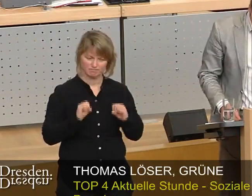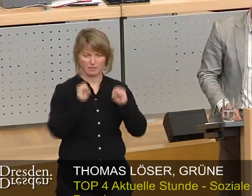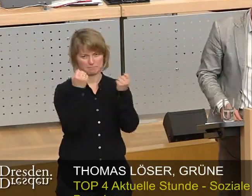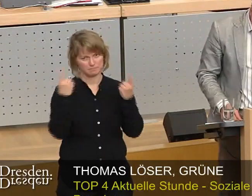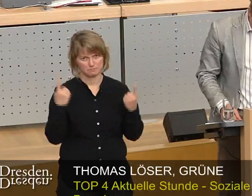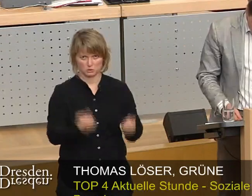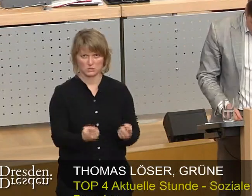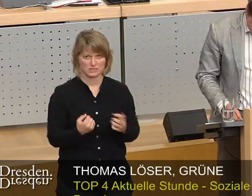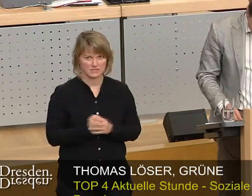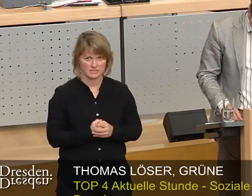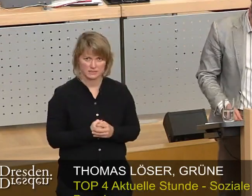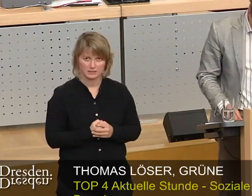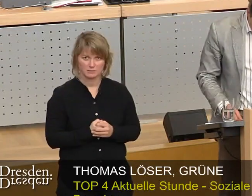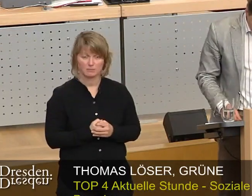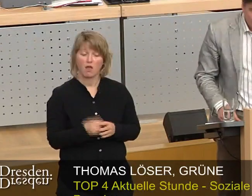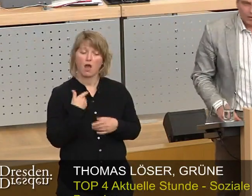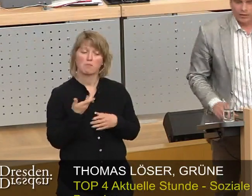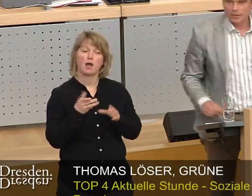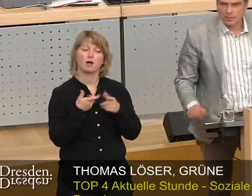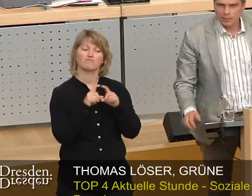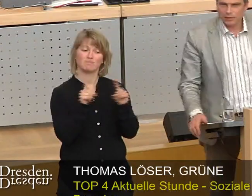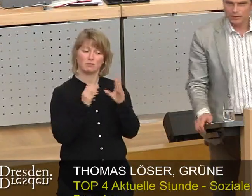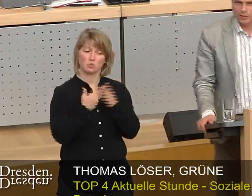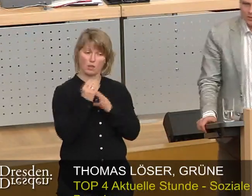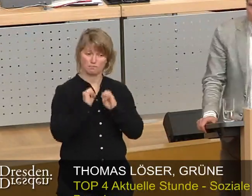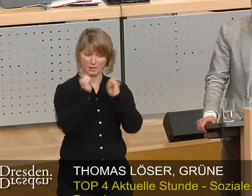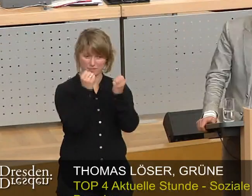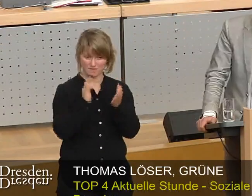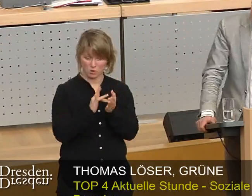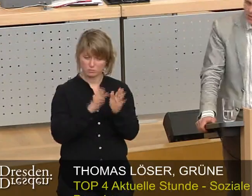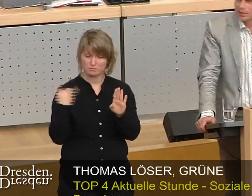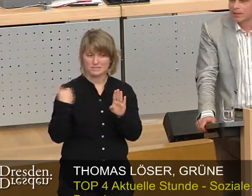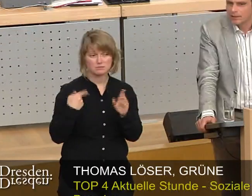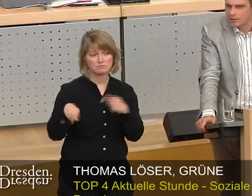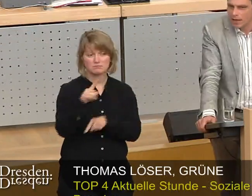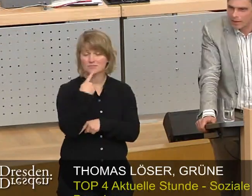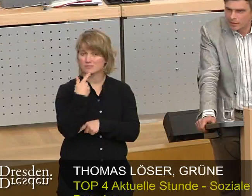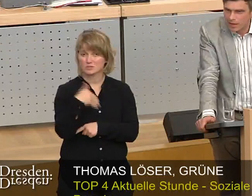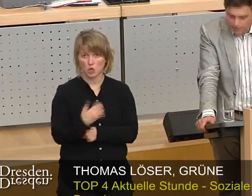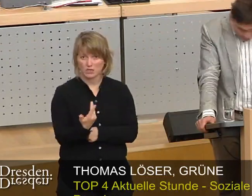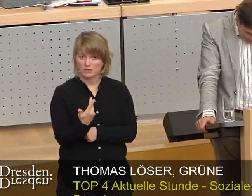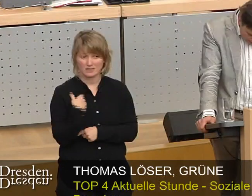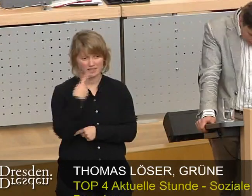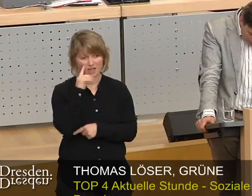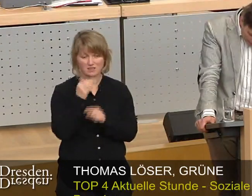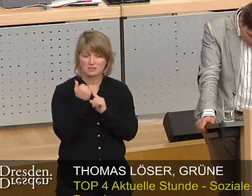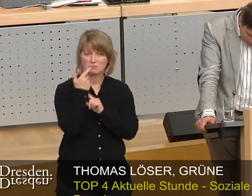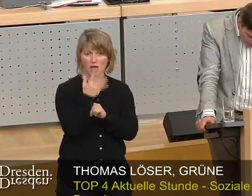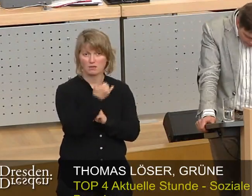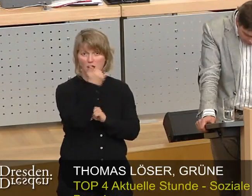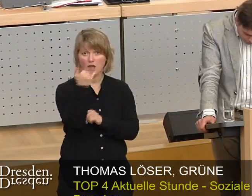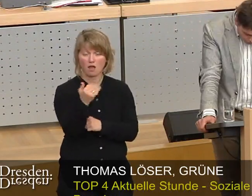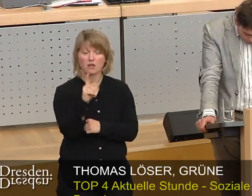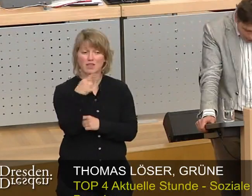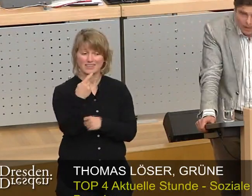müssen. Wir müssen sie aber auch dringend gründen. Und das ist ein Aspekt, noch nicht erwähnt wurde. Weil wir wissen, dass in einigen Jahren die Belegrechte